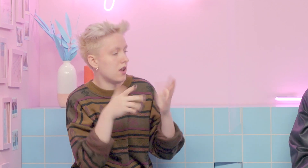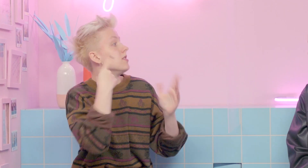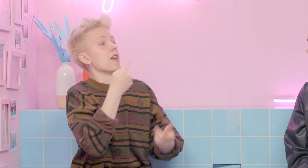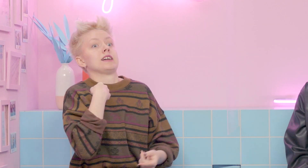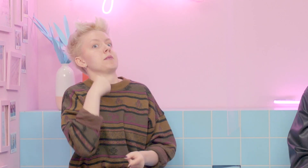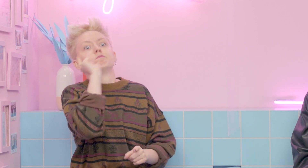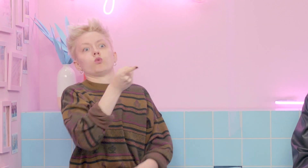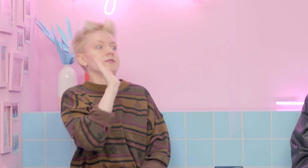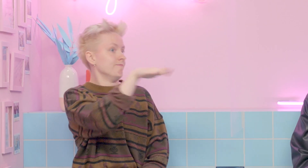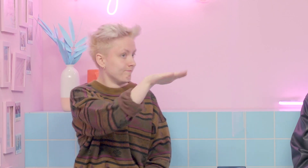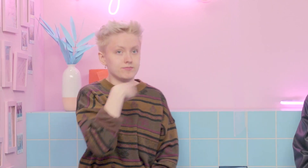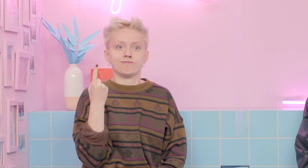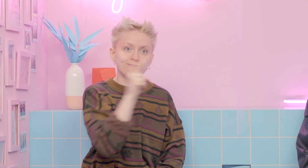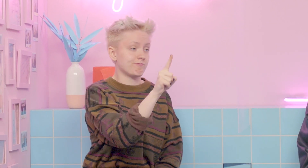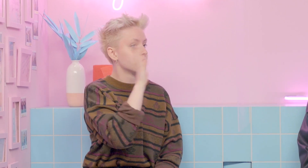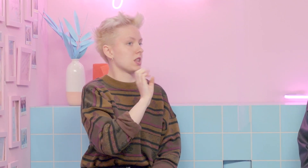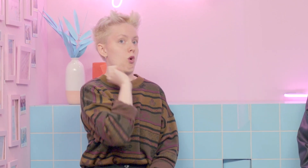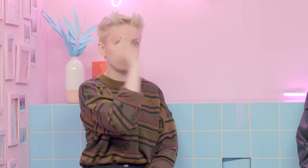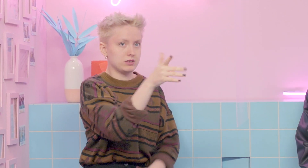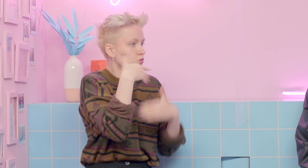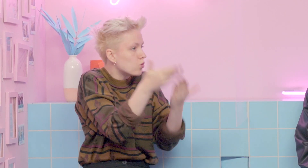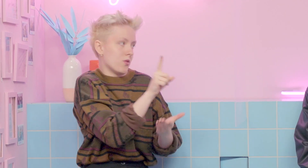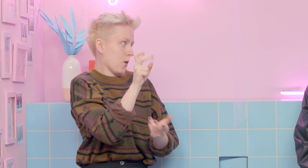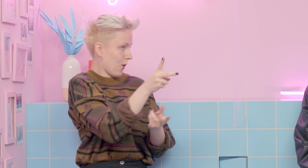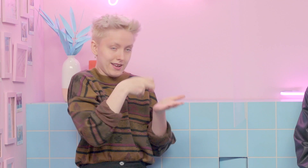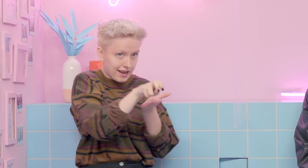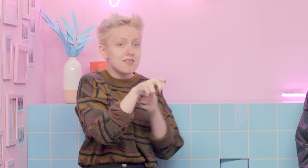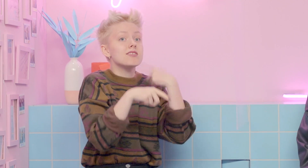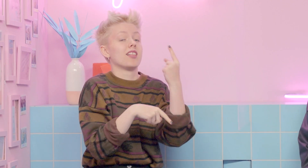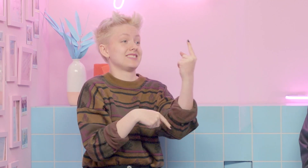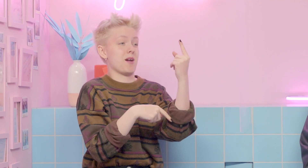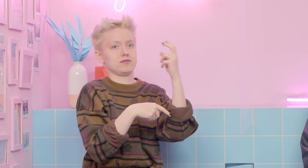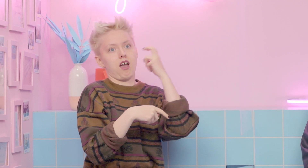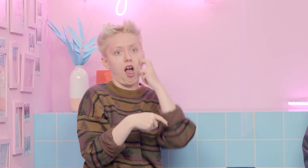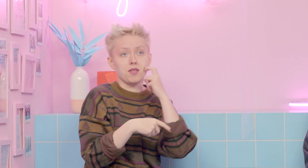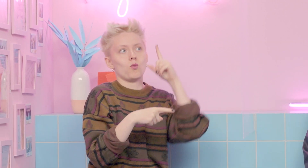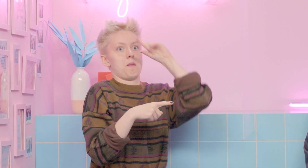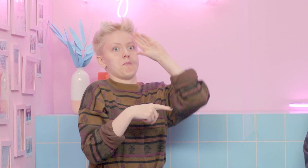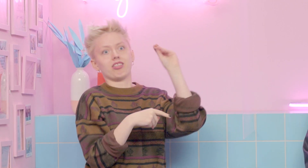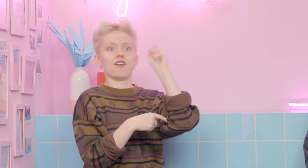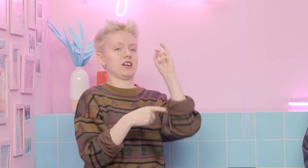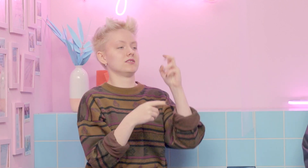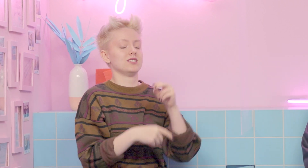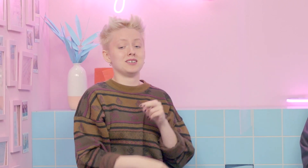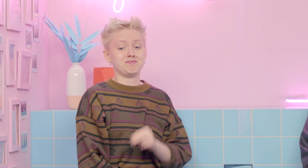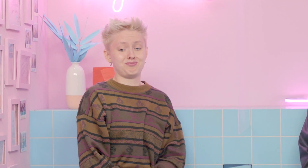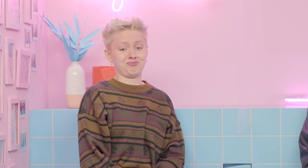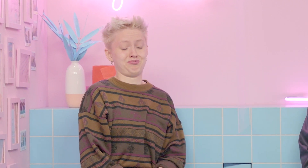und dann irgendwie versteckt hinter einer Ecke das getrunken haben. Dann bin ich hingegangen und habe gesagt, hey, so geht es nicht, das ist nicht in Ordnung und das waren eben alles